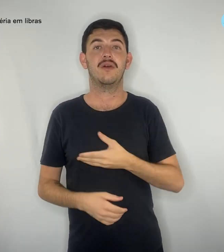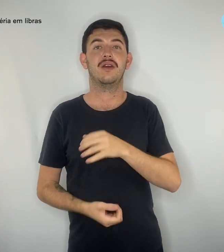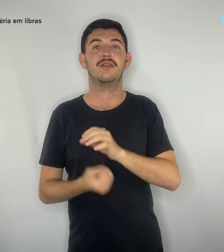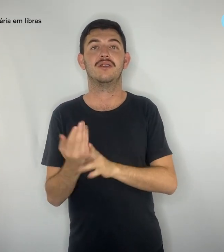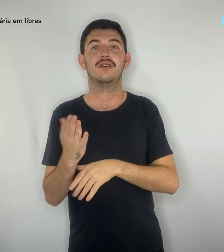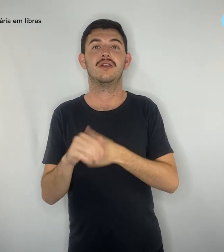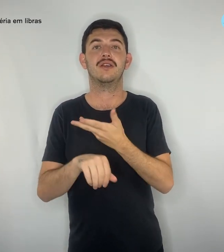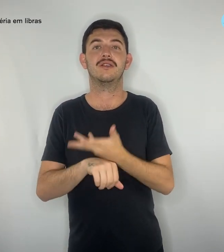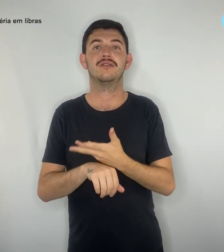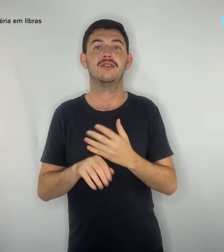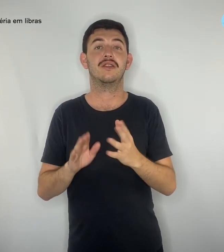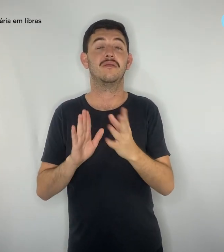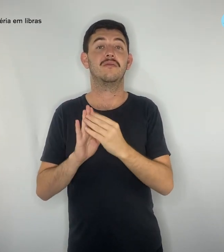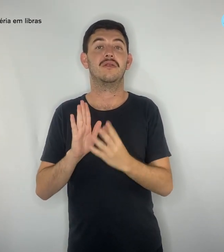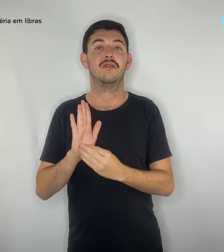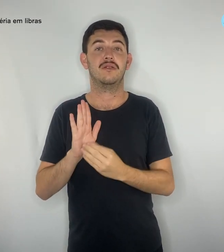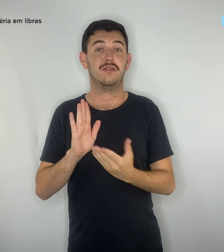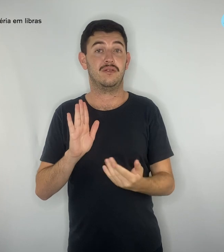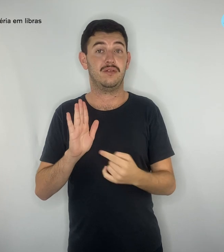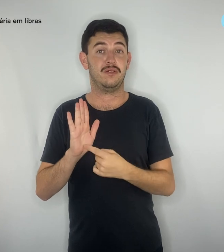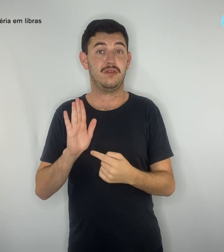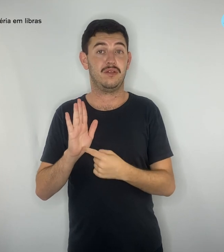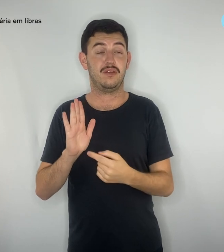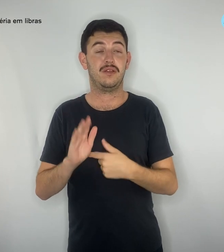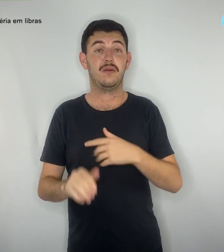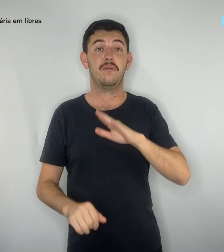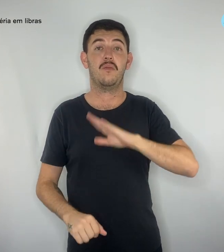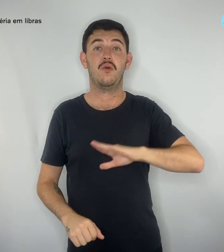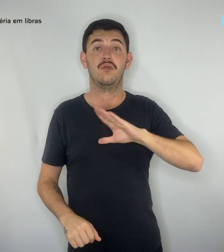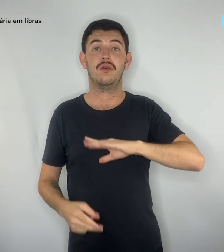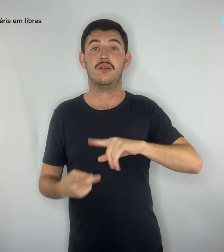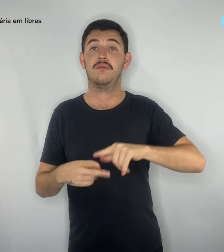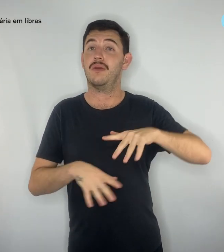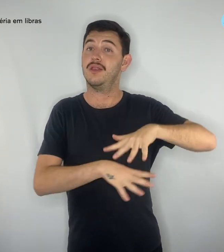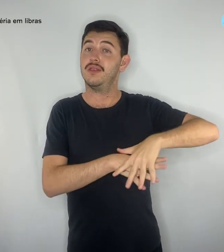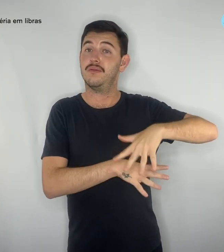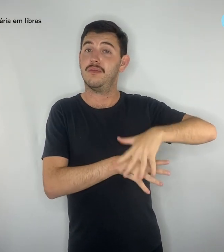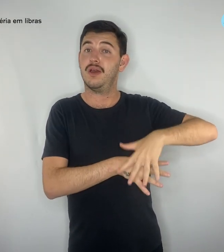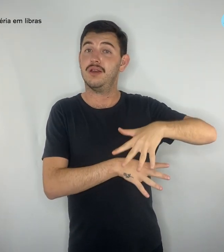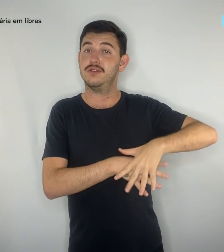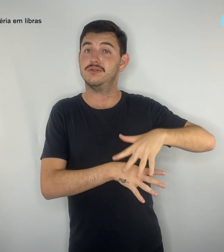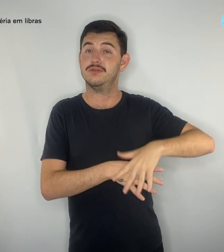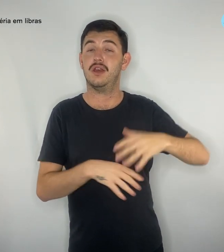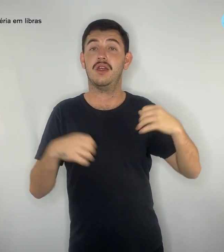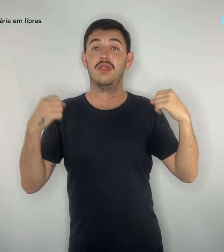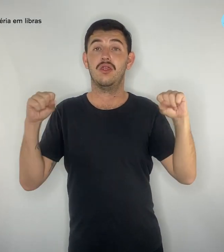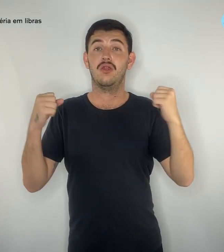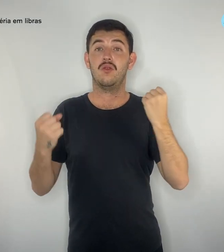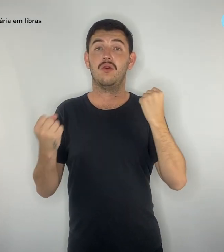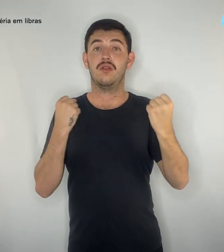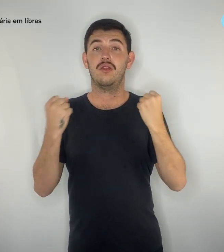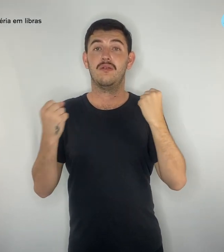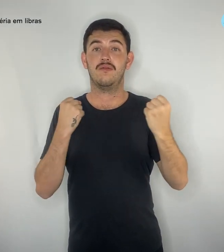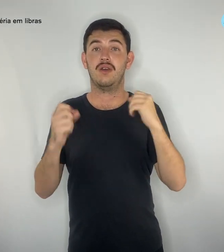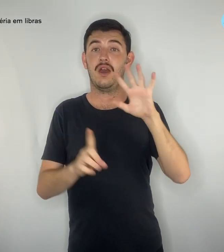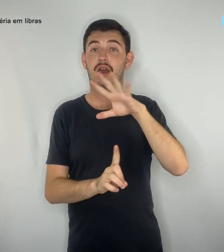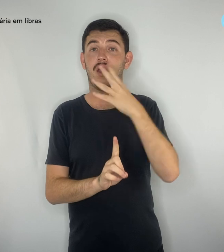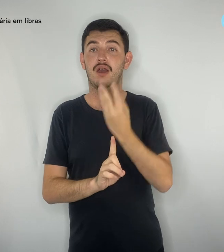português, matemática, educação física, arte, sociologia e filosofia como